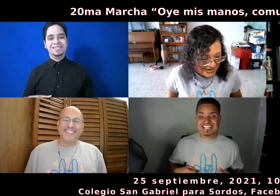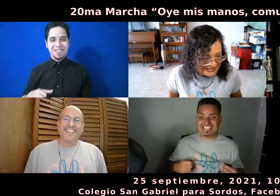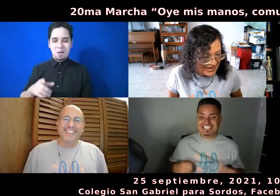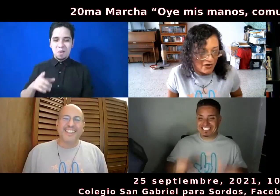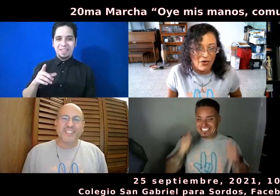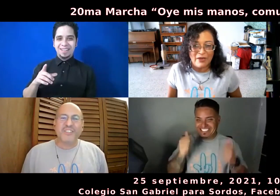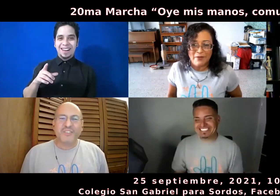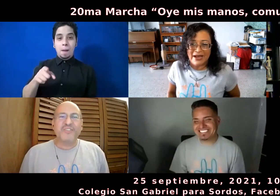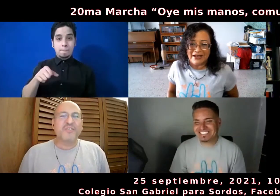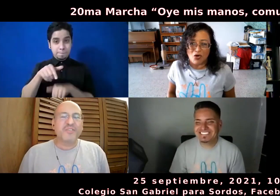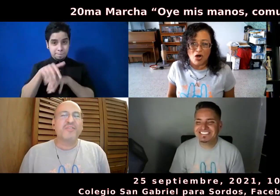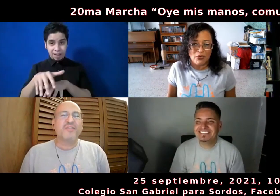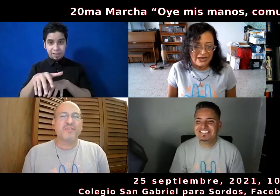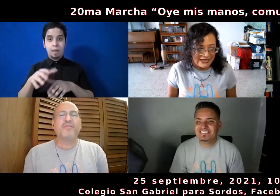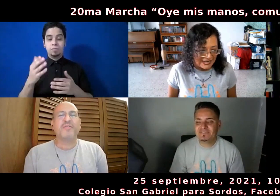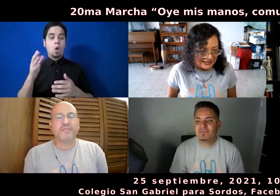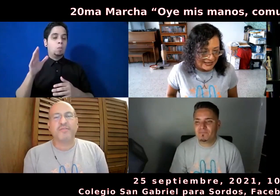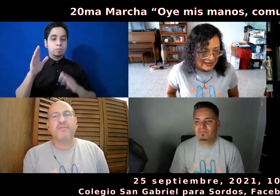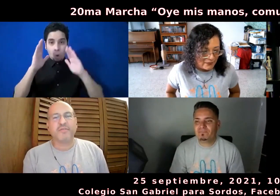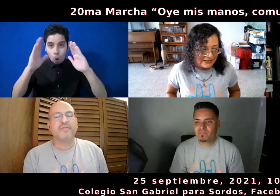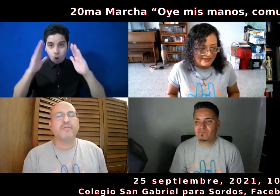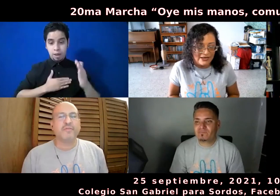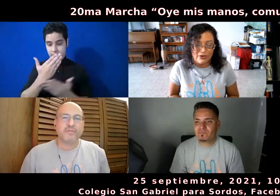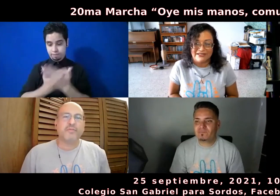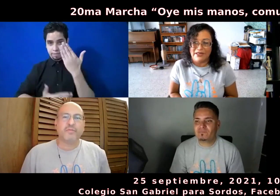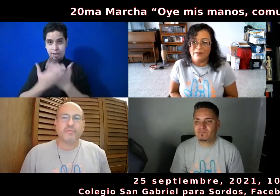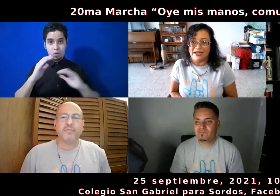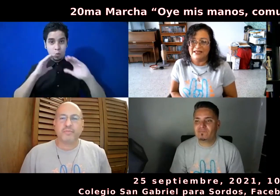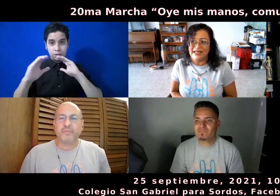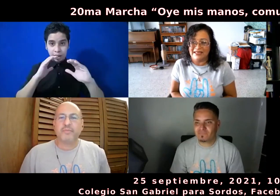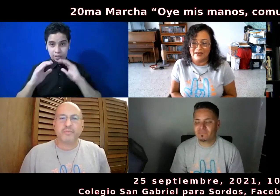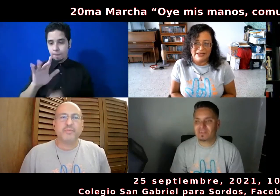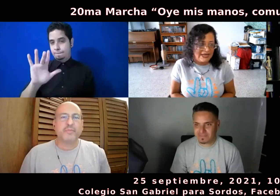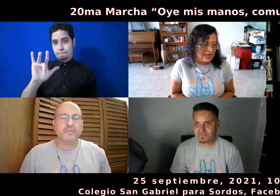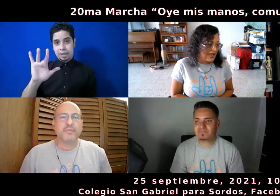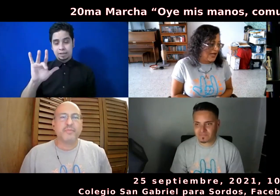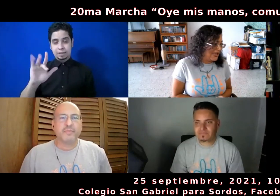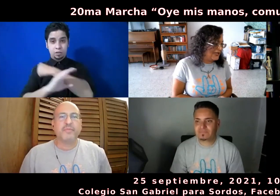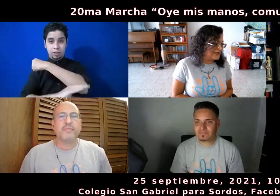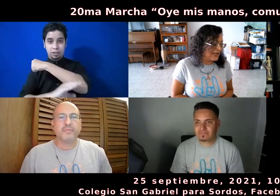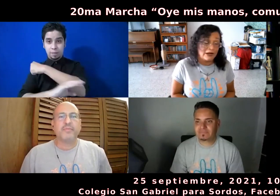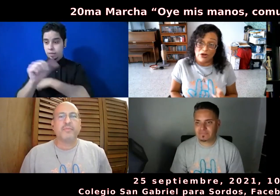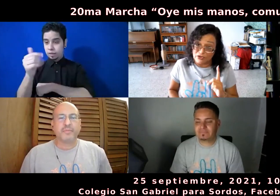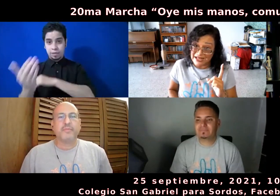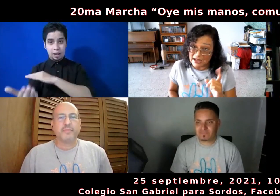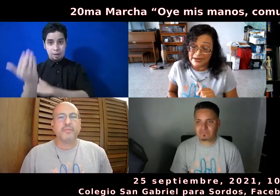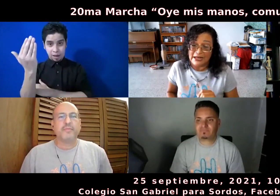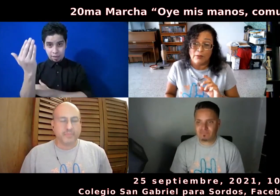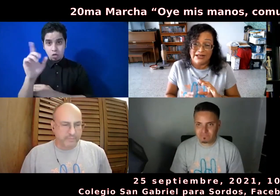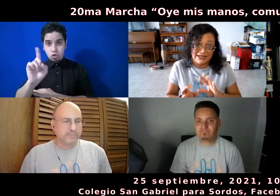Marcha, oye mis manos, comunícate, el 25 de septiembre 10 de la mañana en el colegio San Gabriel, acuérdense,